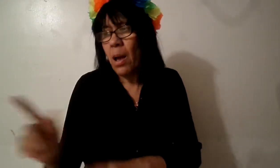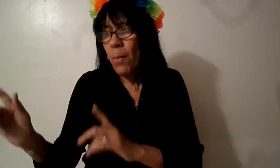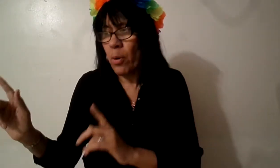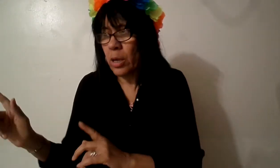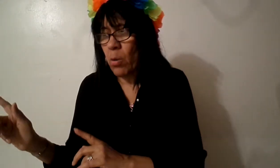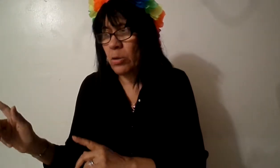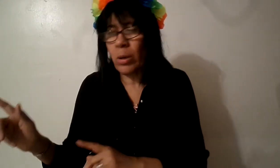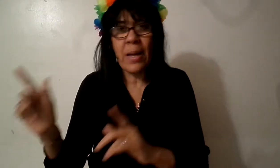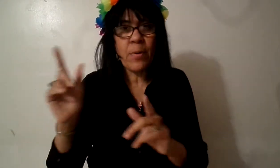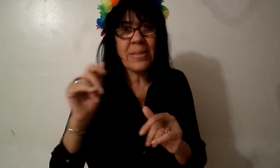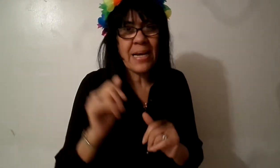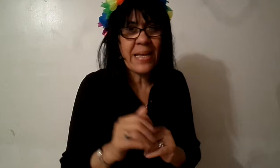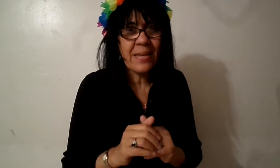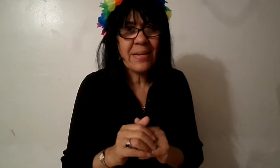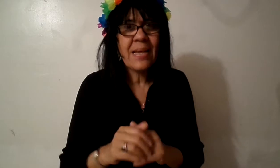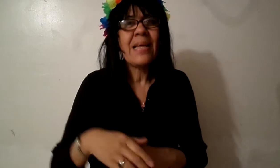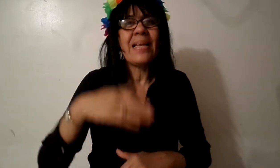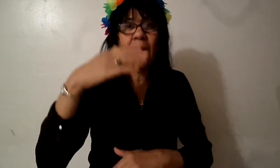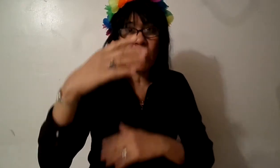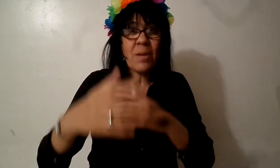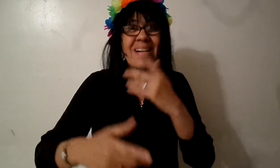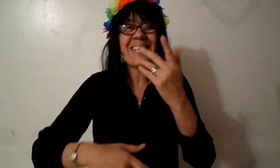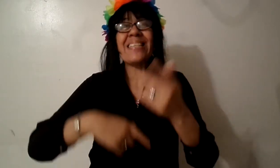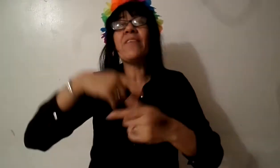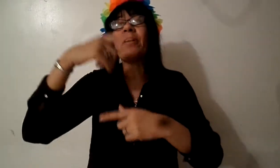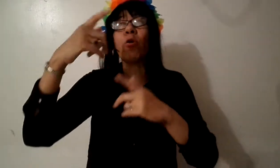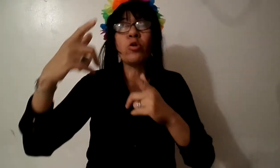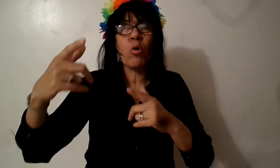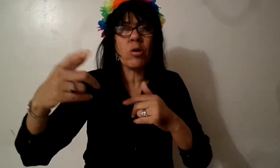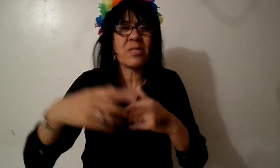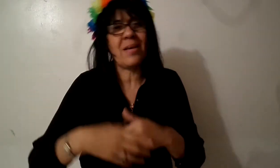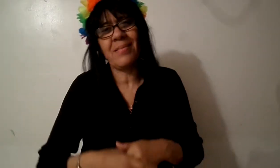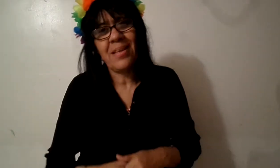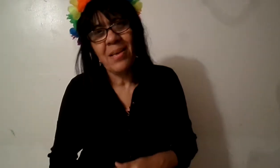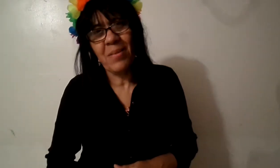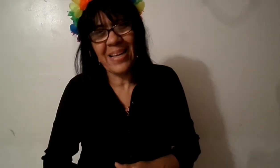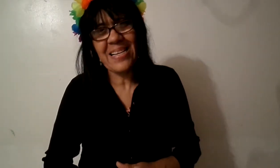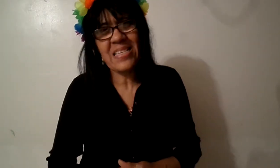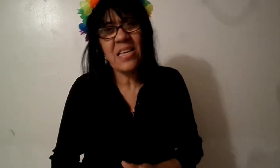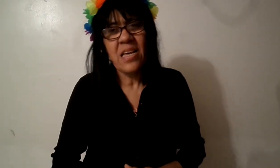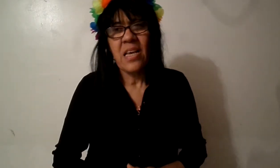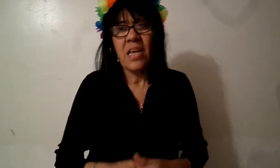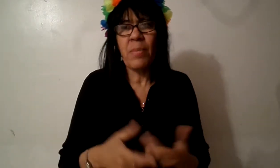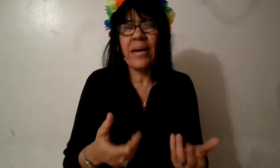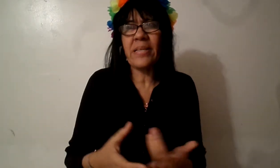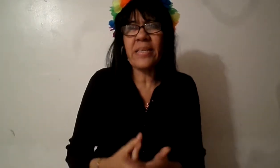porque cuando él apruebe esa ley, las cosas van a ser dificultuosas ¿verdad que sí? imagínate